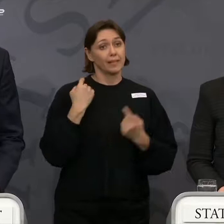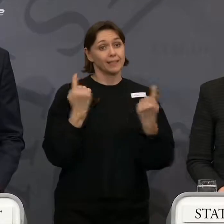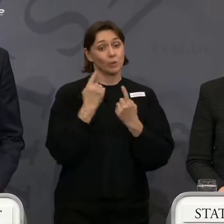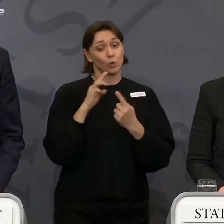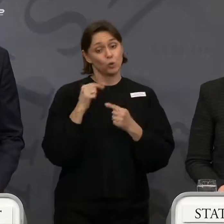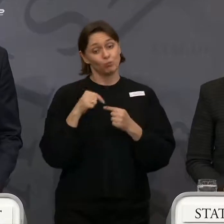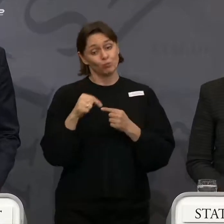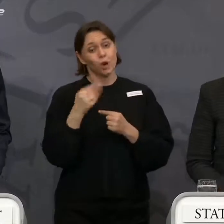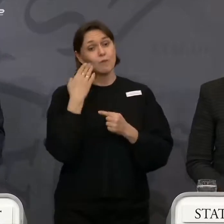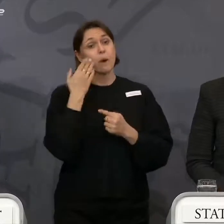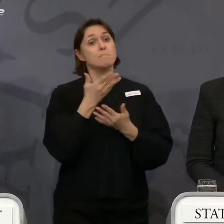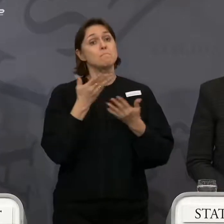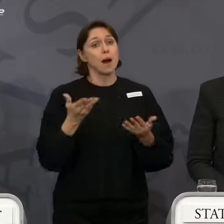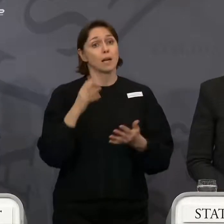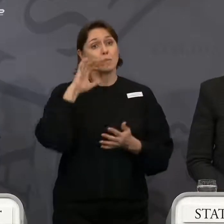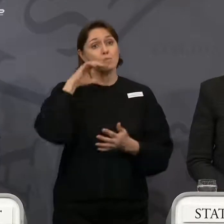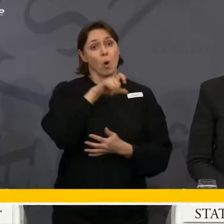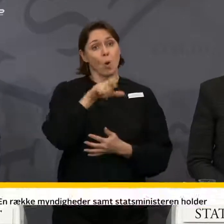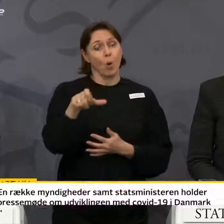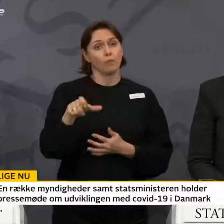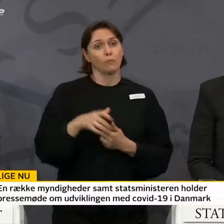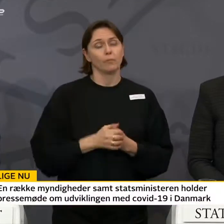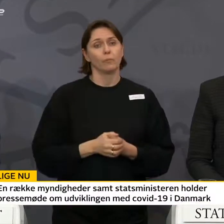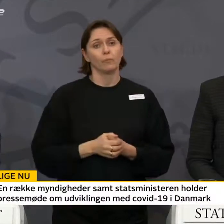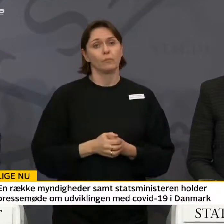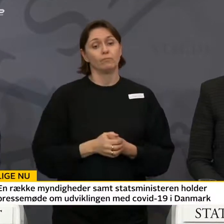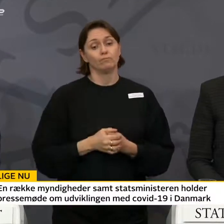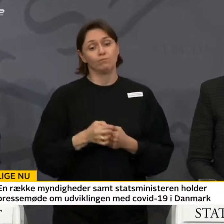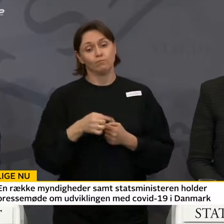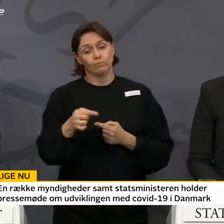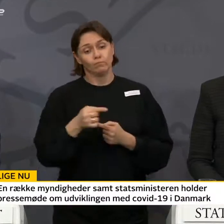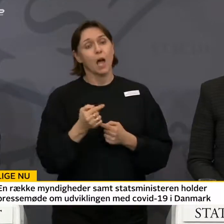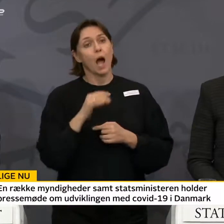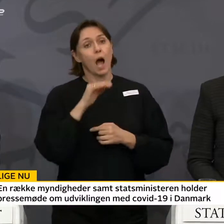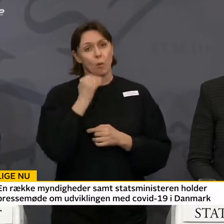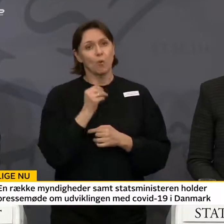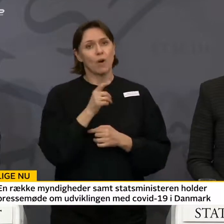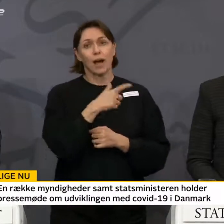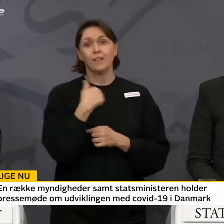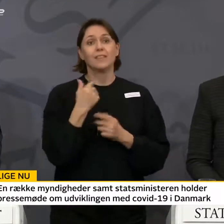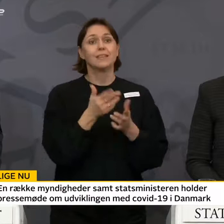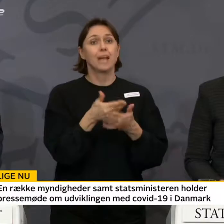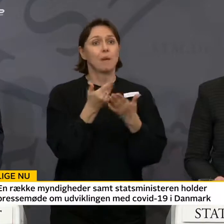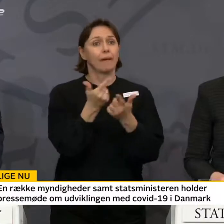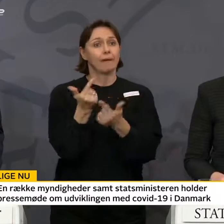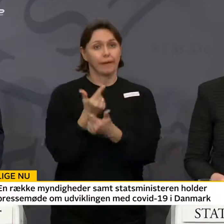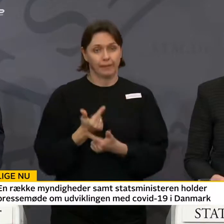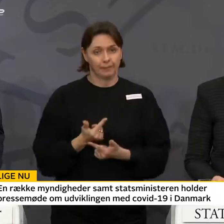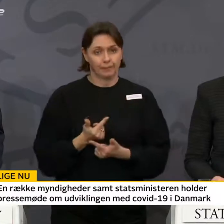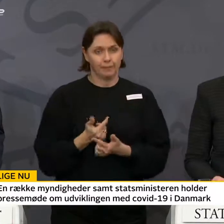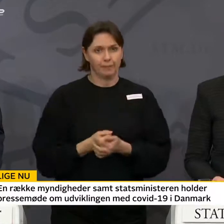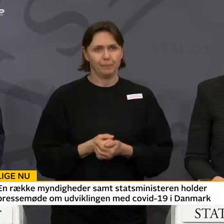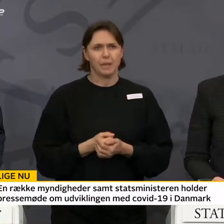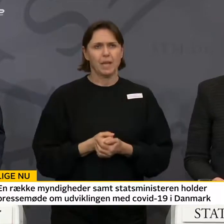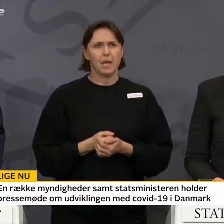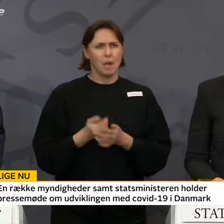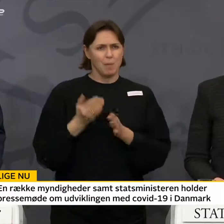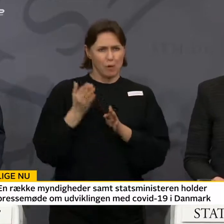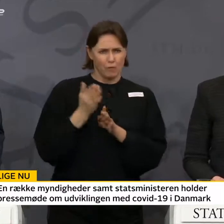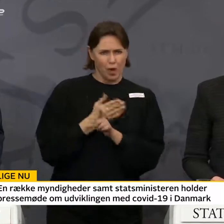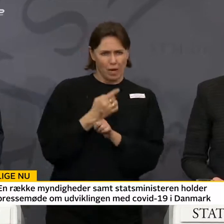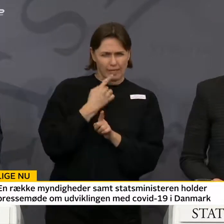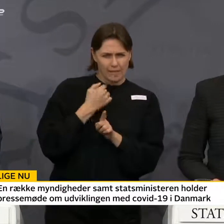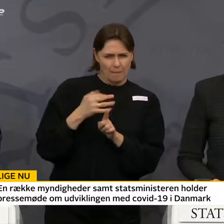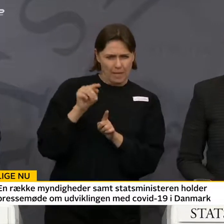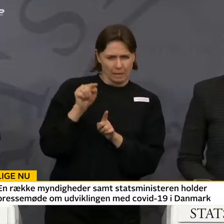mange borgere, og der bliver brug for, at vi hjælper hinanden. Før jeg når til det, så vil jeg